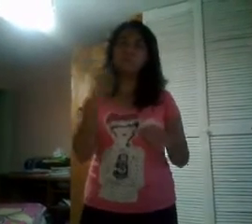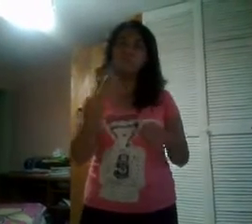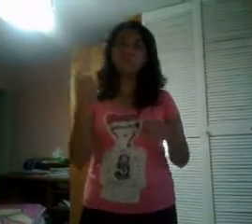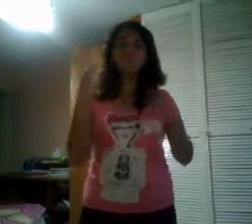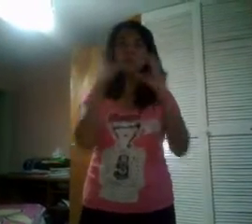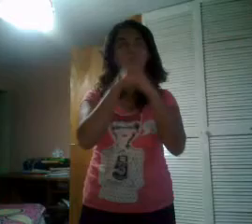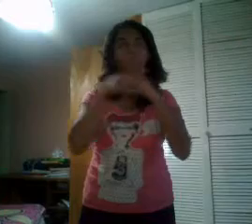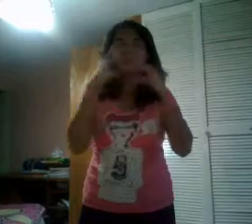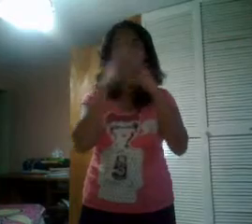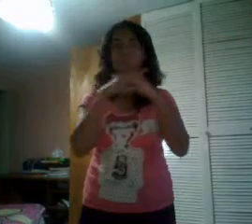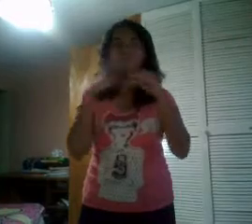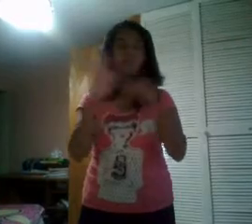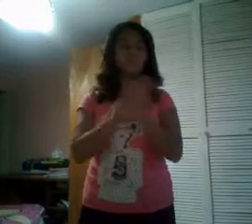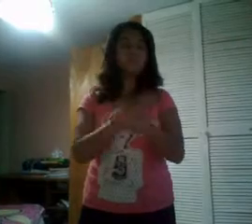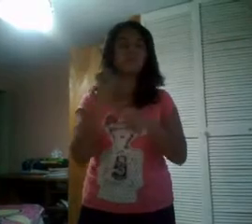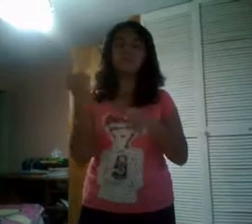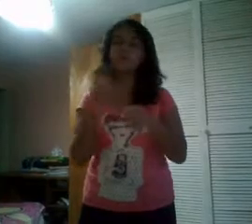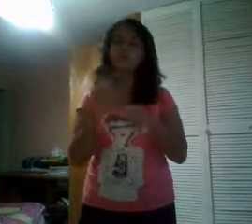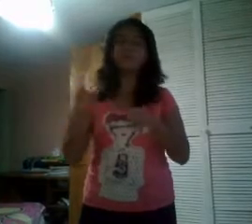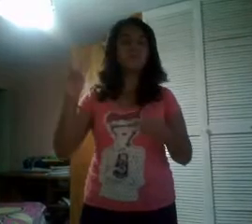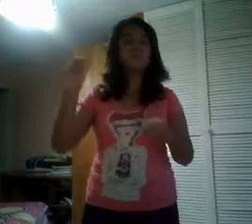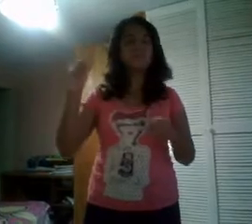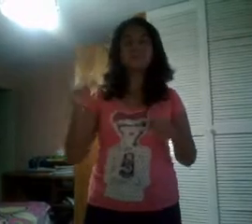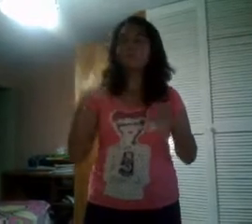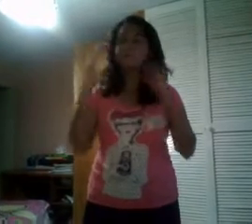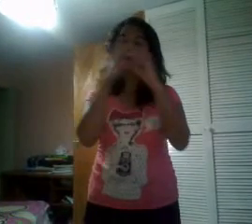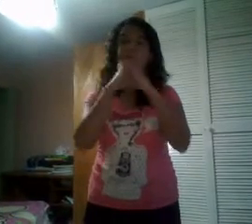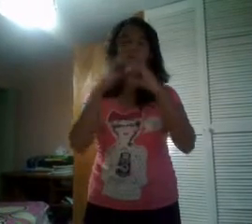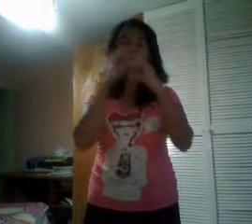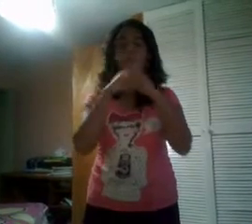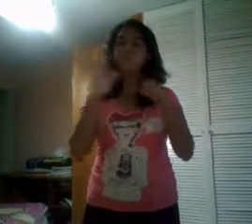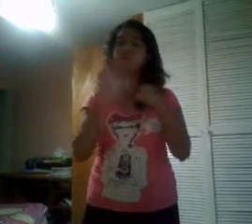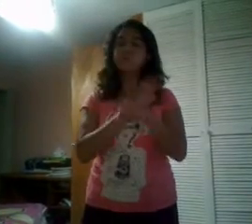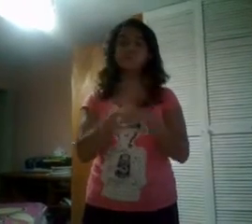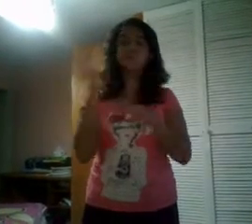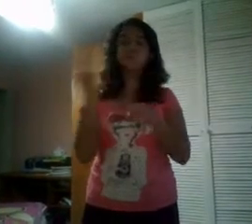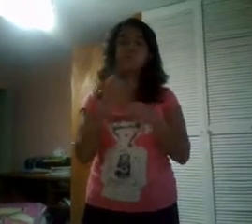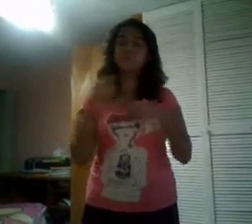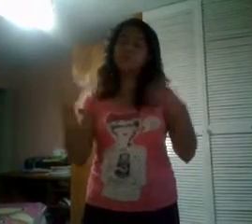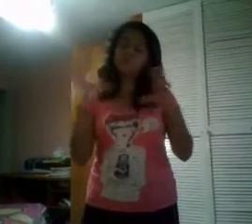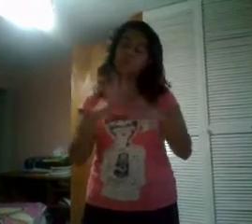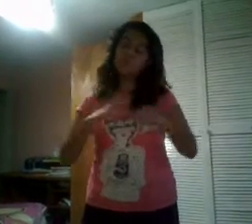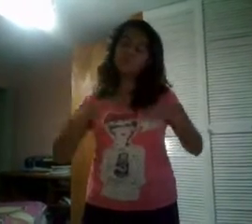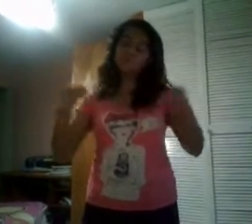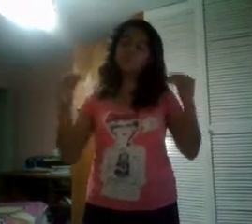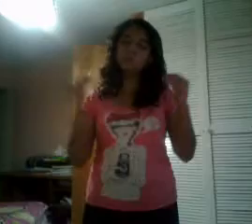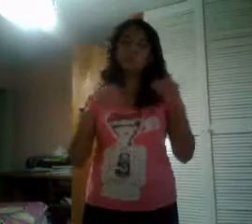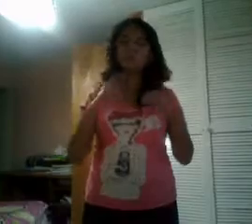esos que no cantarán, porque han apagado su voz.